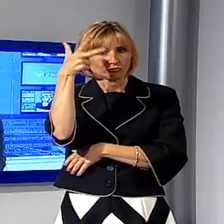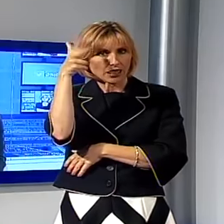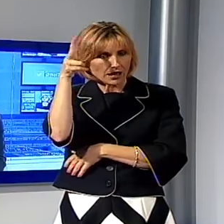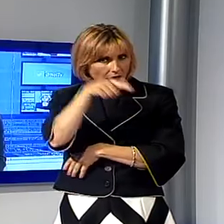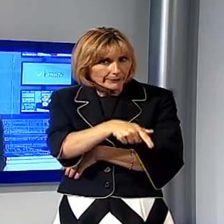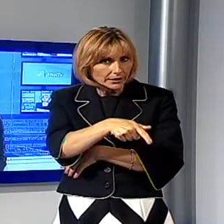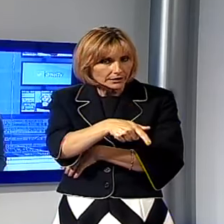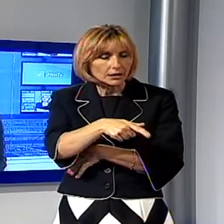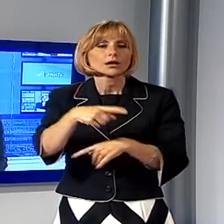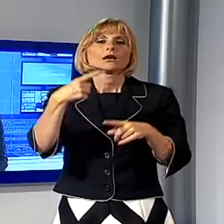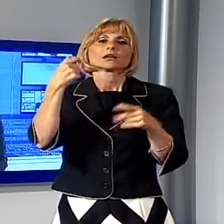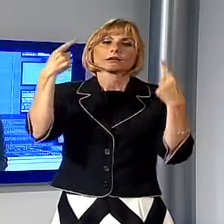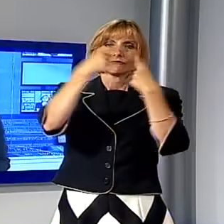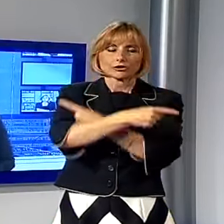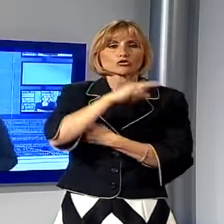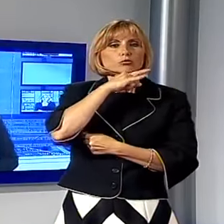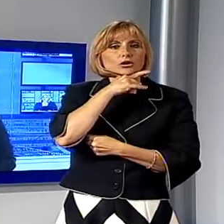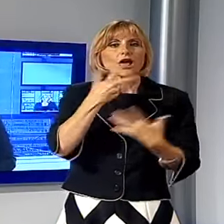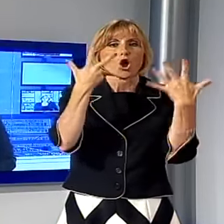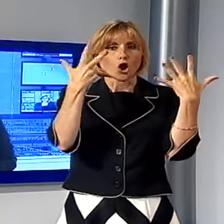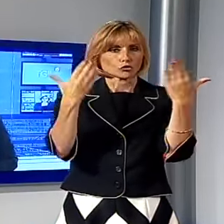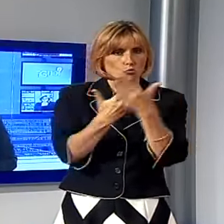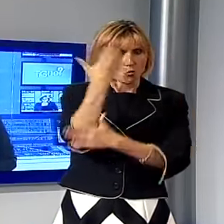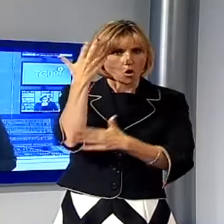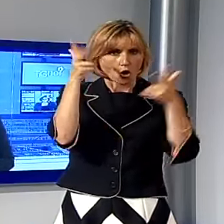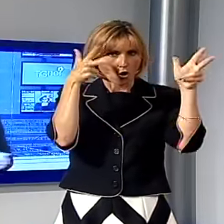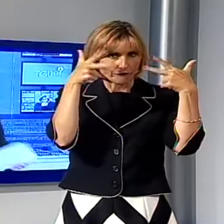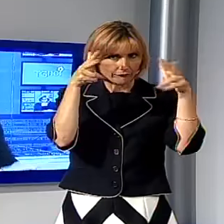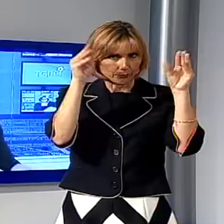Porcari saranno 8 i nuovi punti videosorvegliati